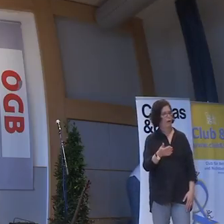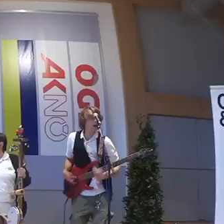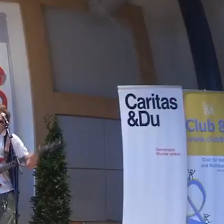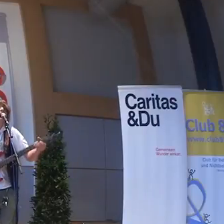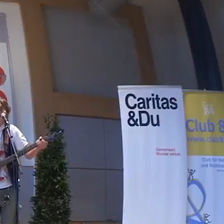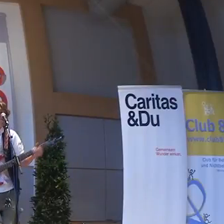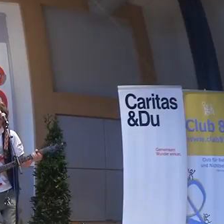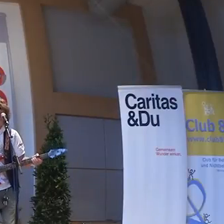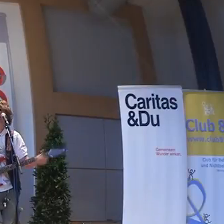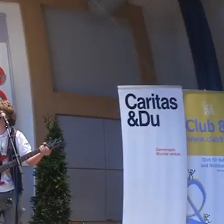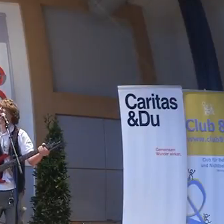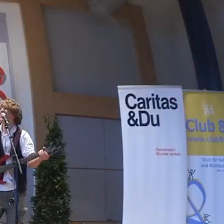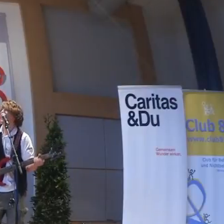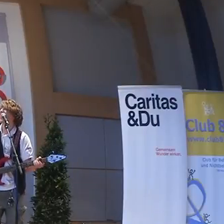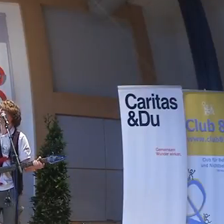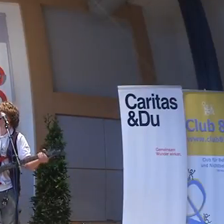Krawall.